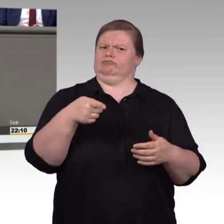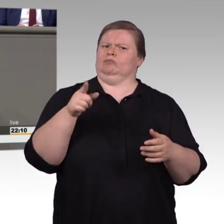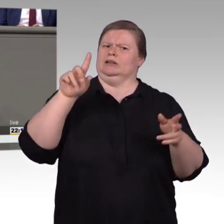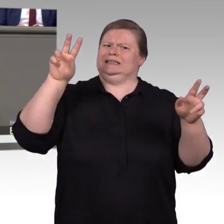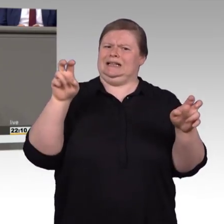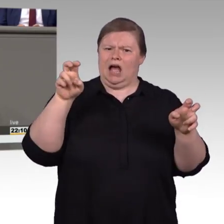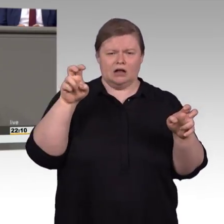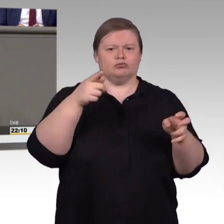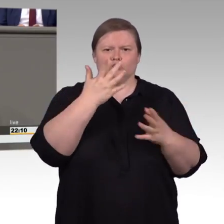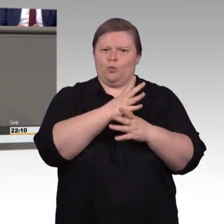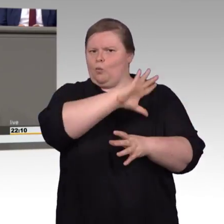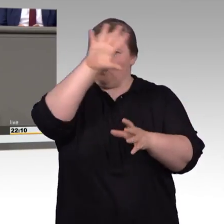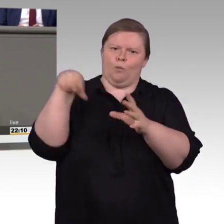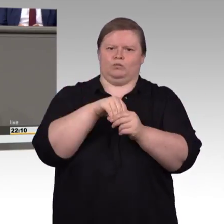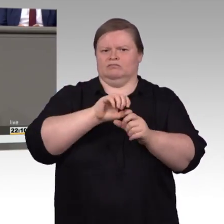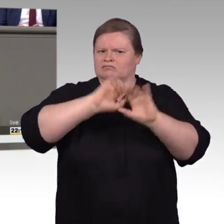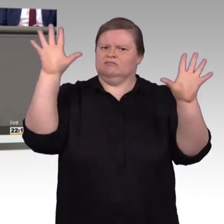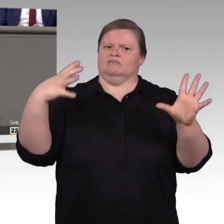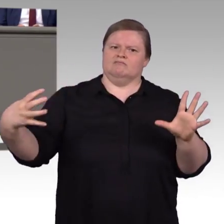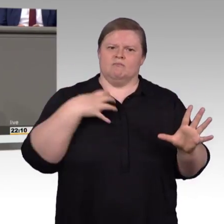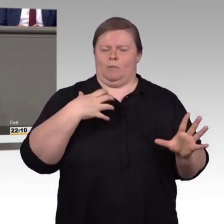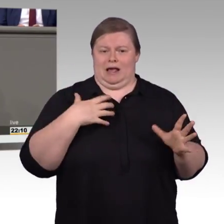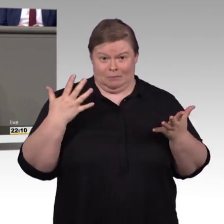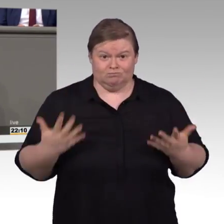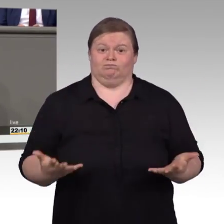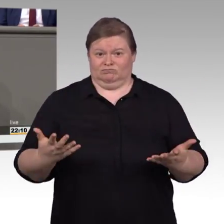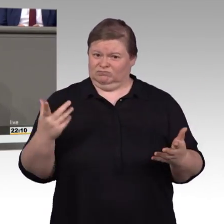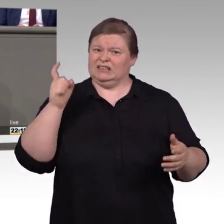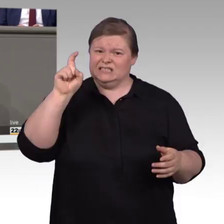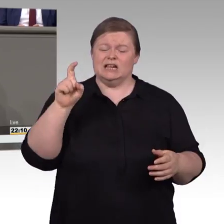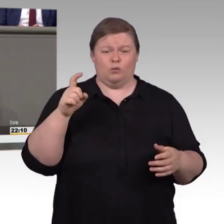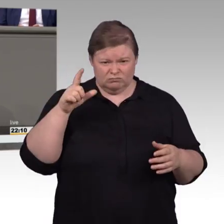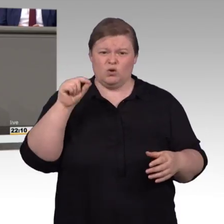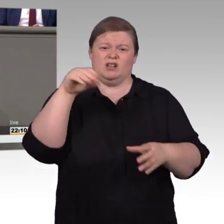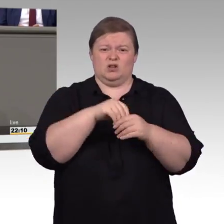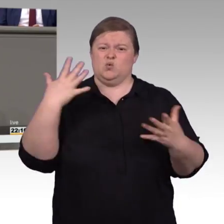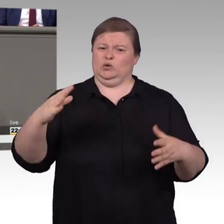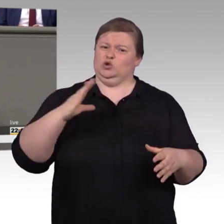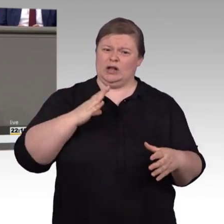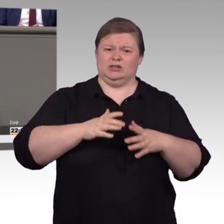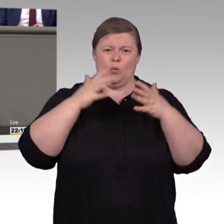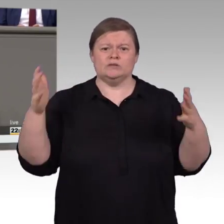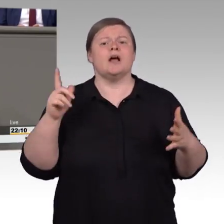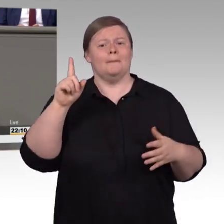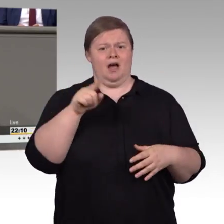Dafür sind sie auf Social-Media-Kanälen aber gang und gäbe geworden. Für Gehörlose sind sie allerdings nur